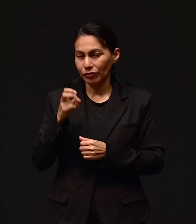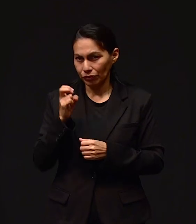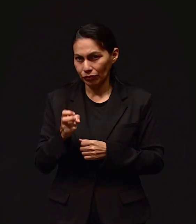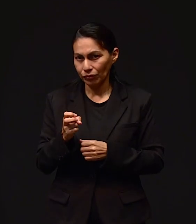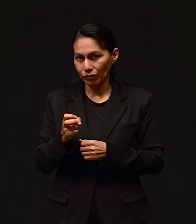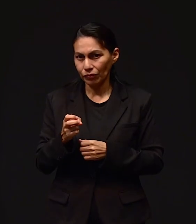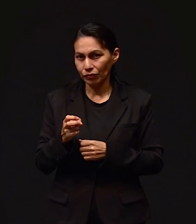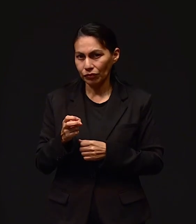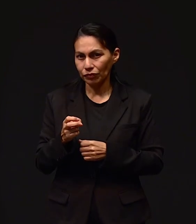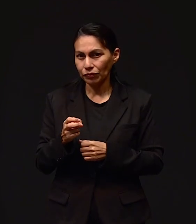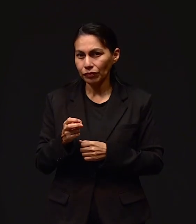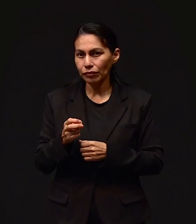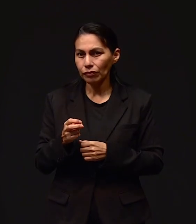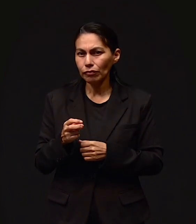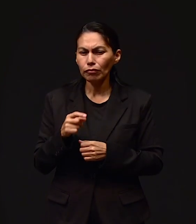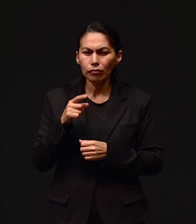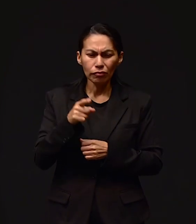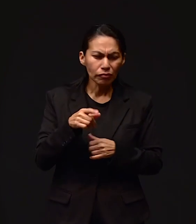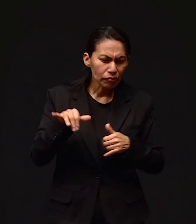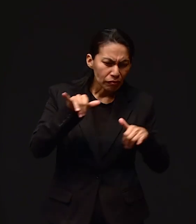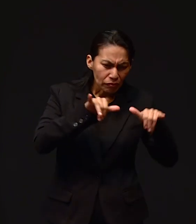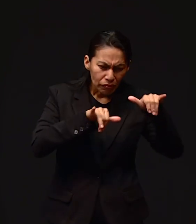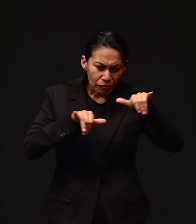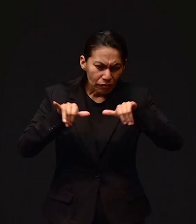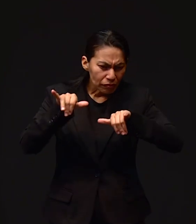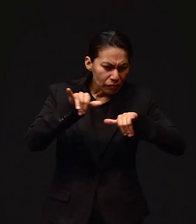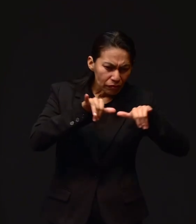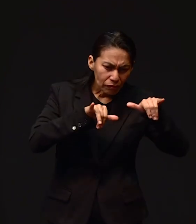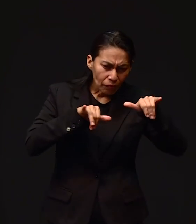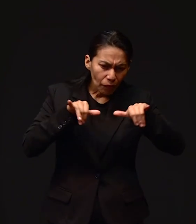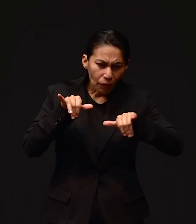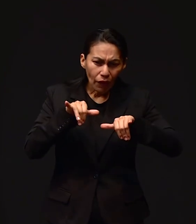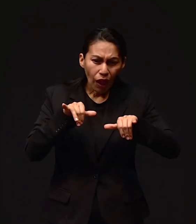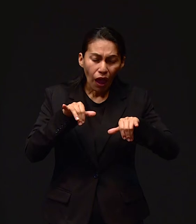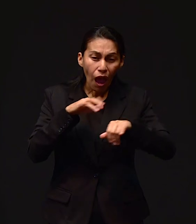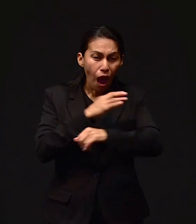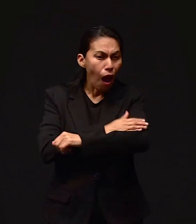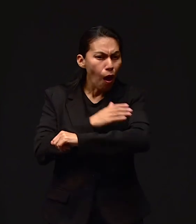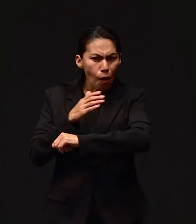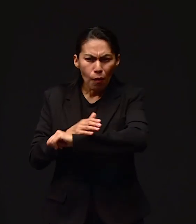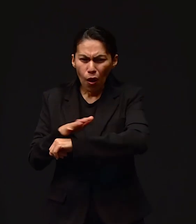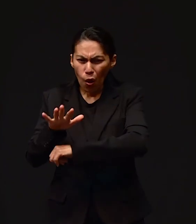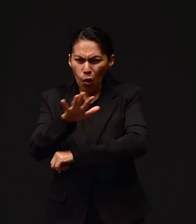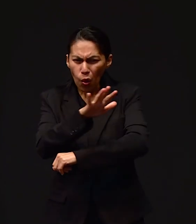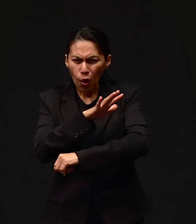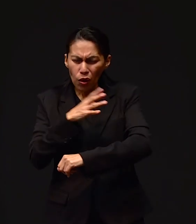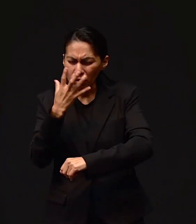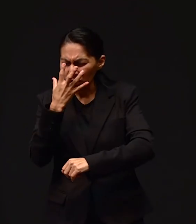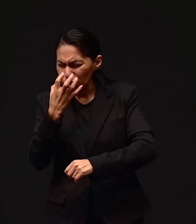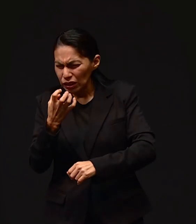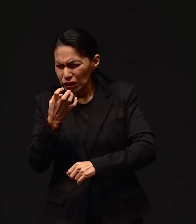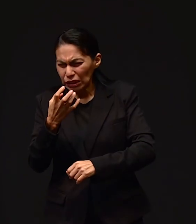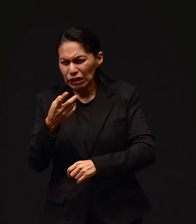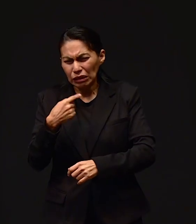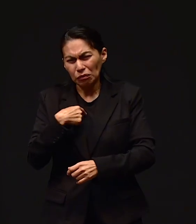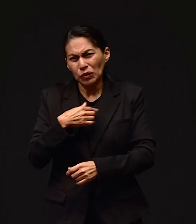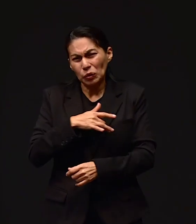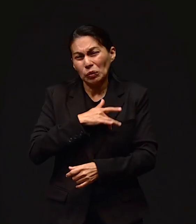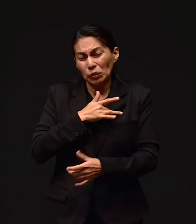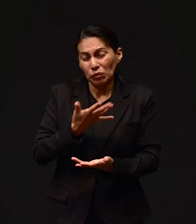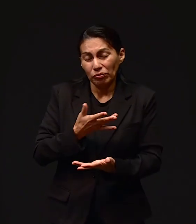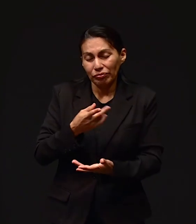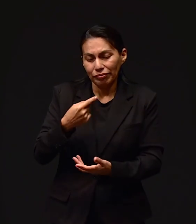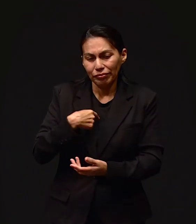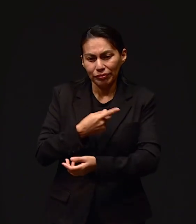Y en eso llego al laboratorio y todos mis compañeros, pues bien tristes, porque lo que me había pasado.